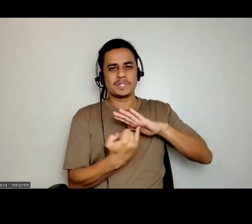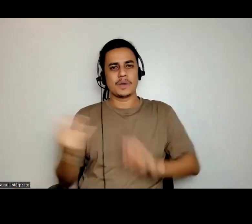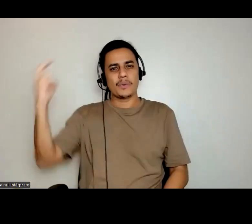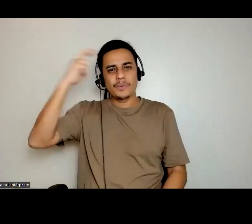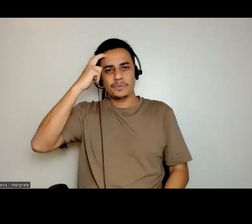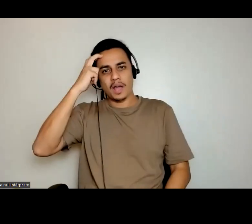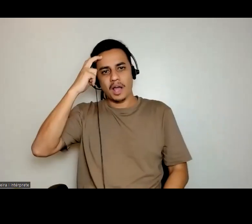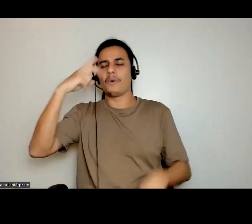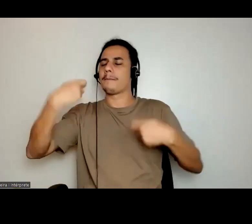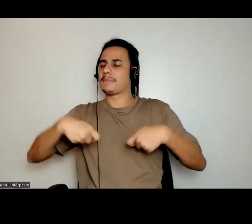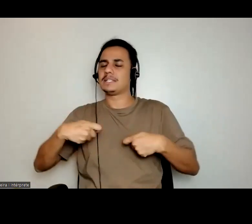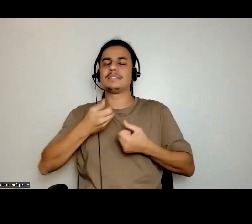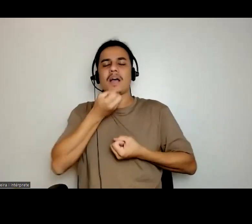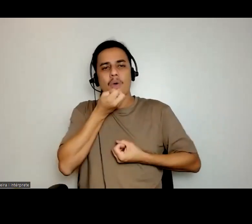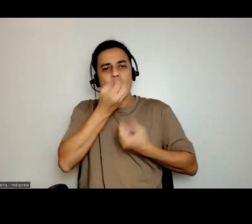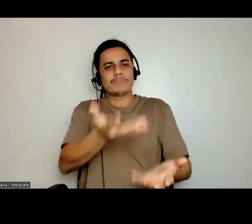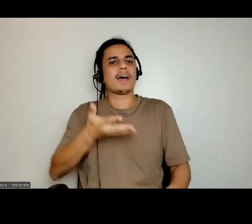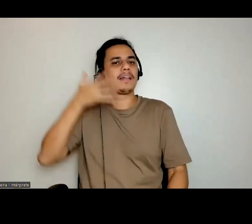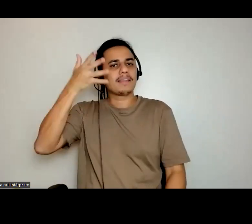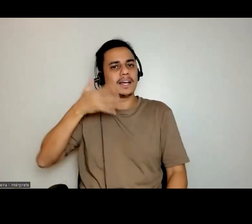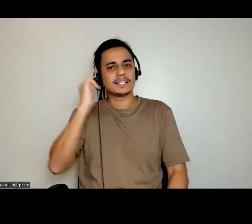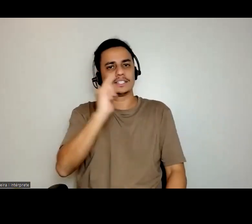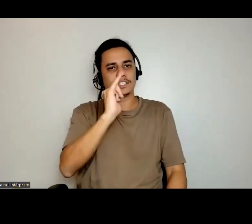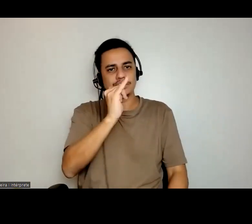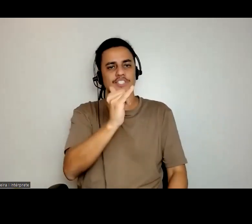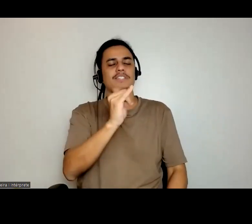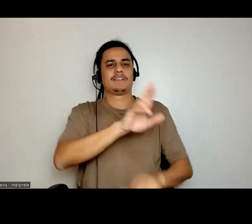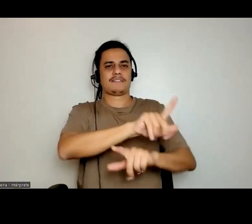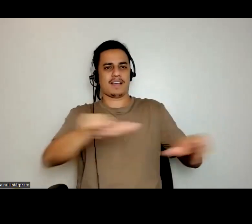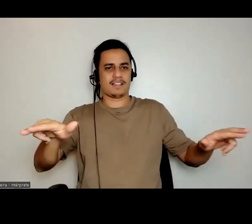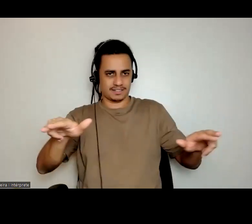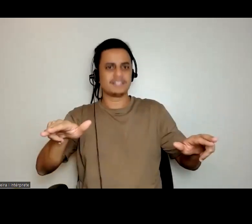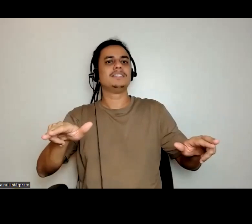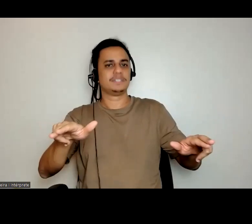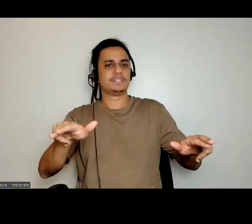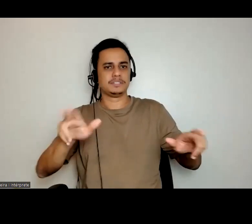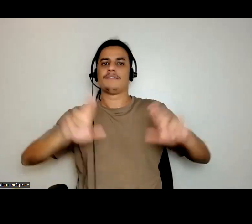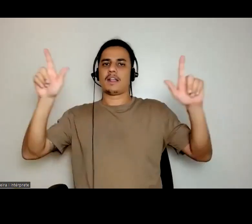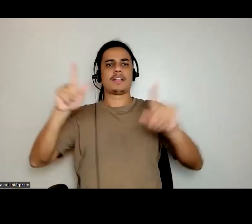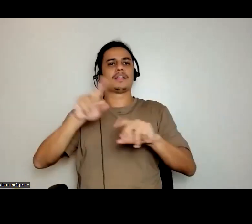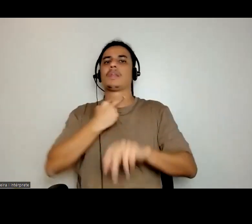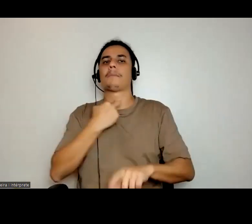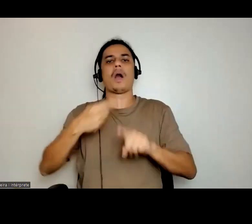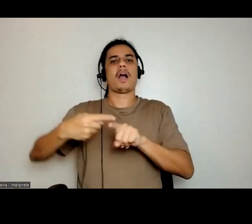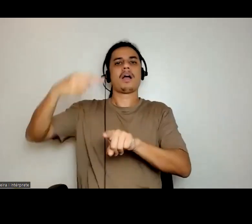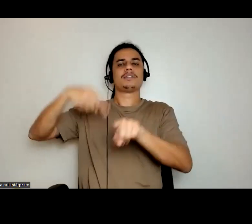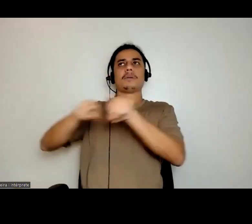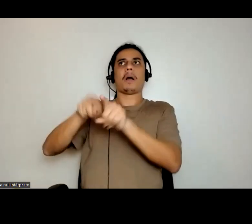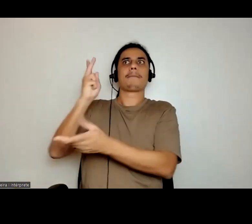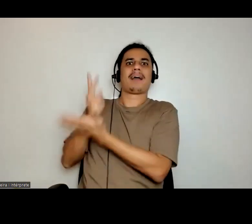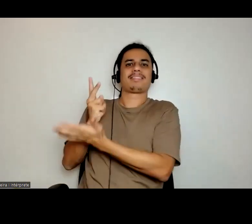que associam a história de grupos racializados aos períodos, como disse anteriormente, da pós-colonização,